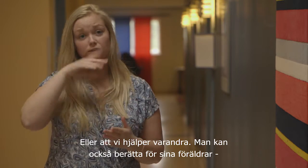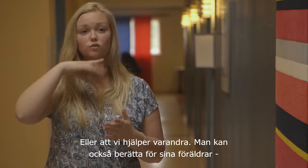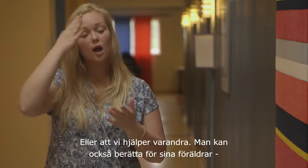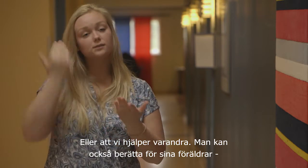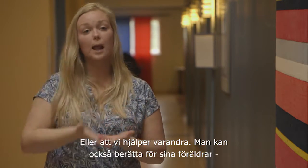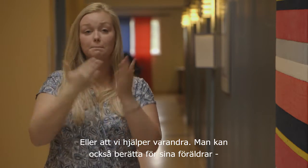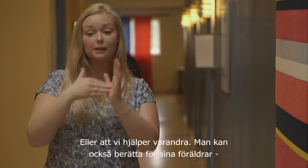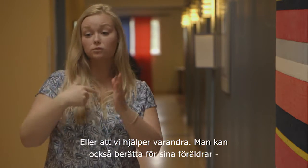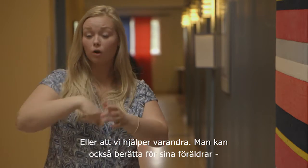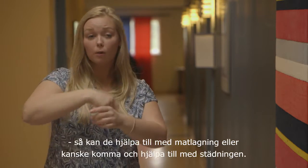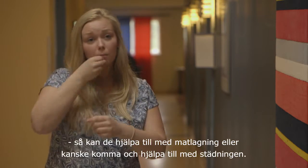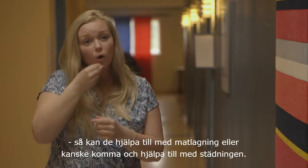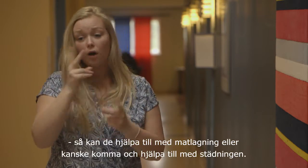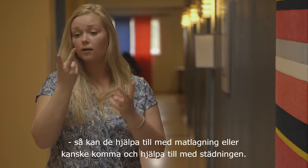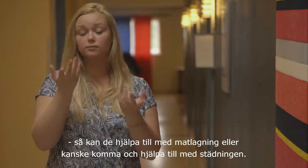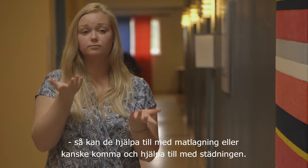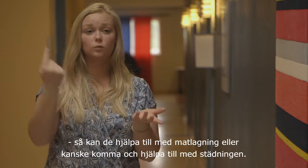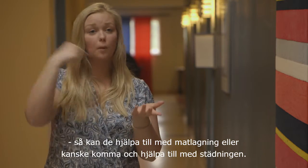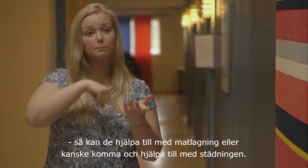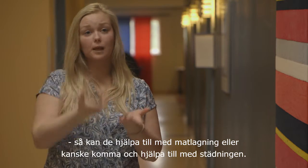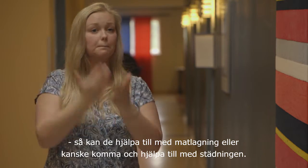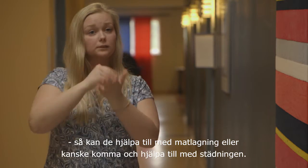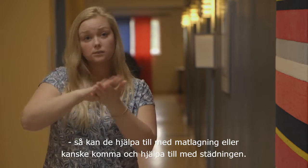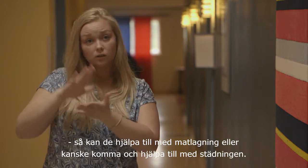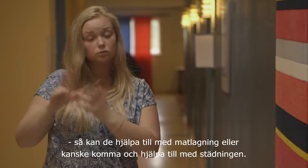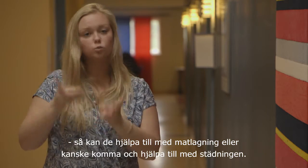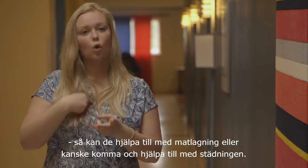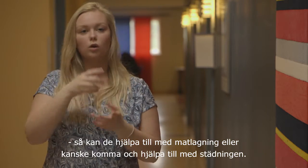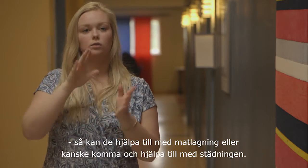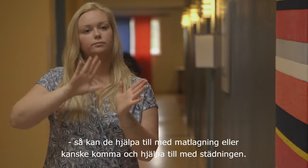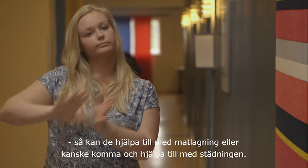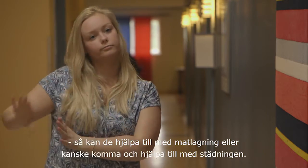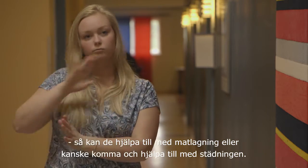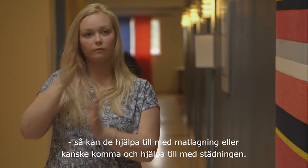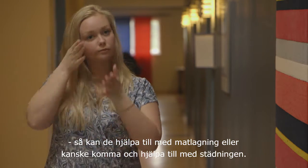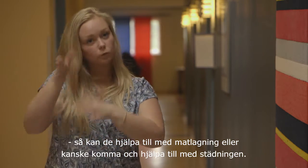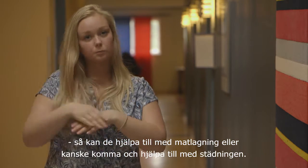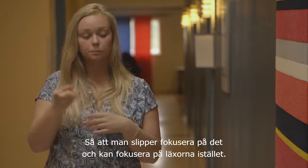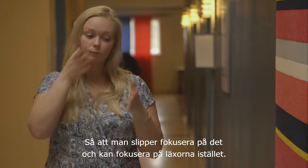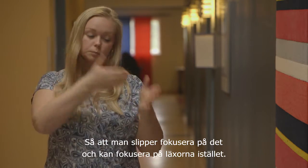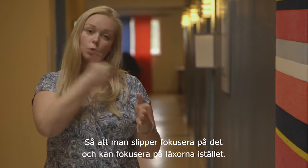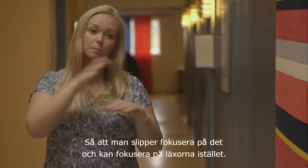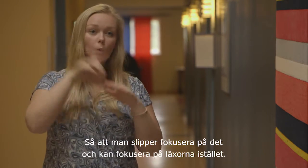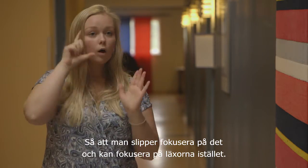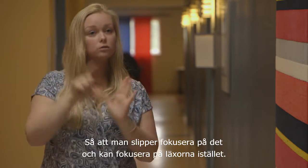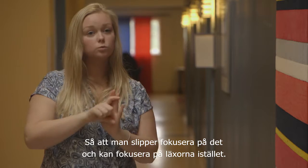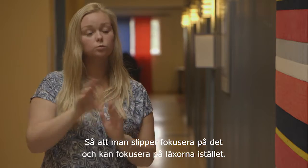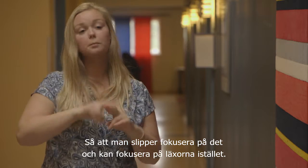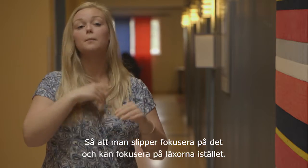föräldrar. Så kan de hjälpa till med matlagning eller kanske komma och hjälpa till med städningen. Så slipper man det och kan fokusera på